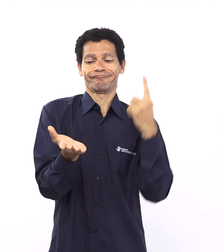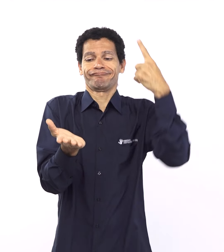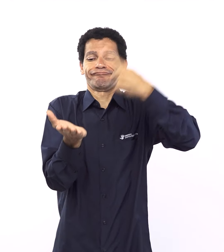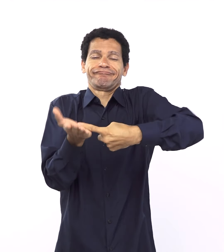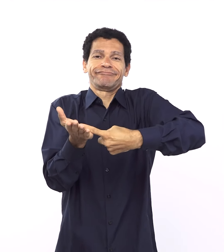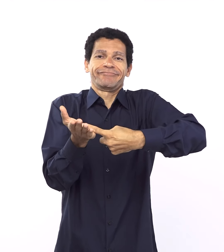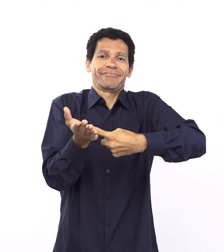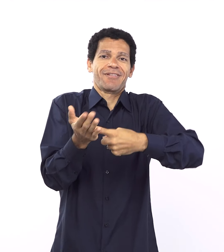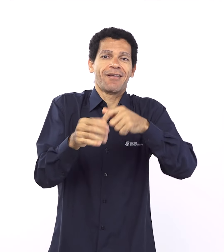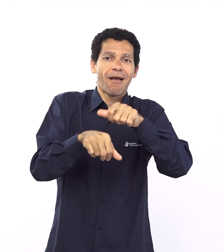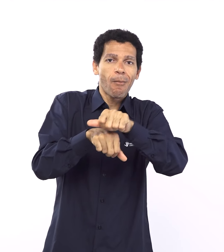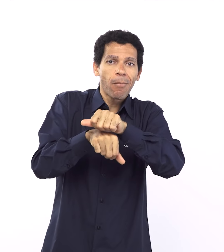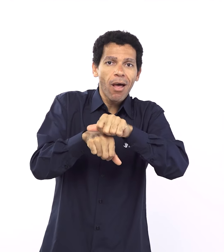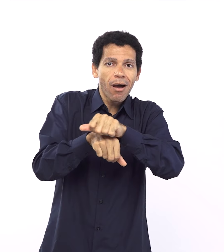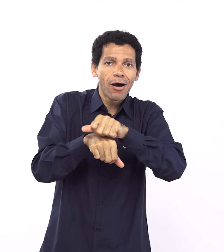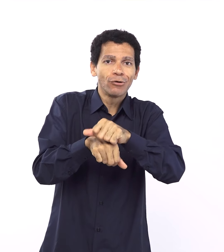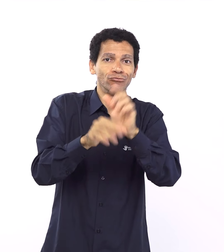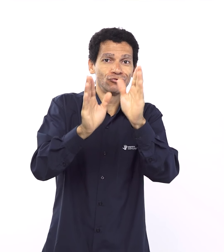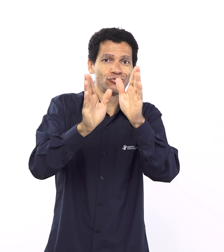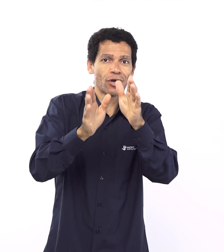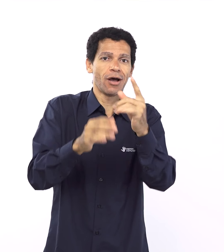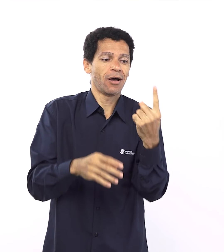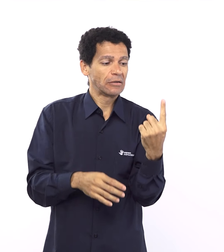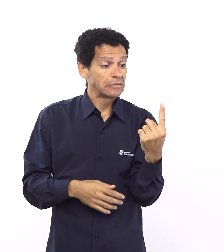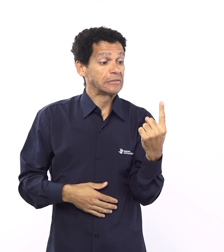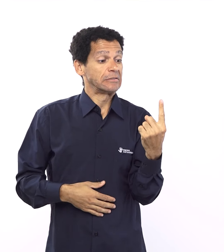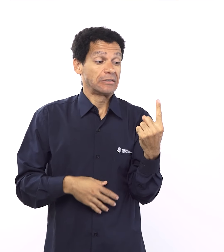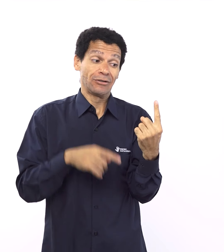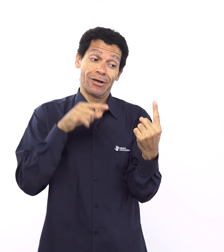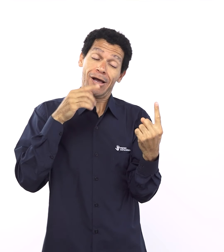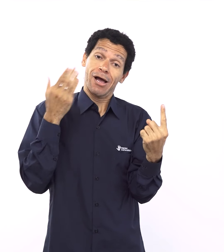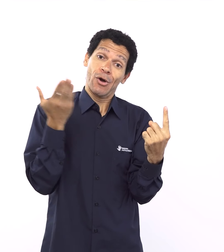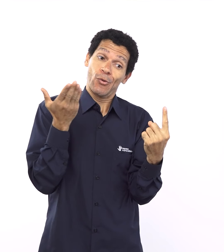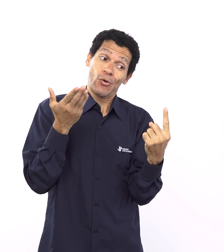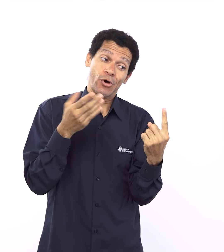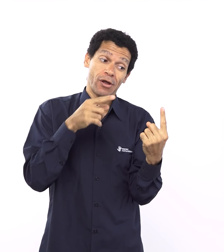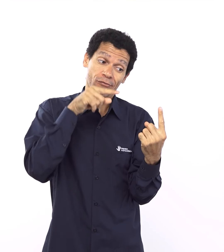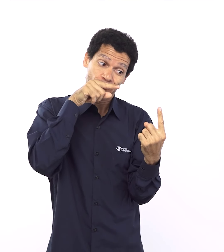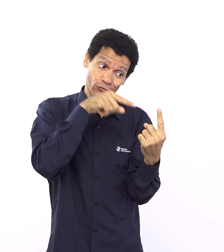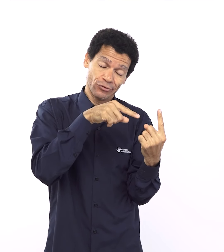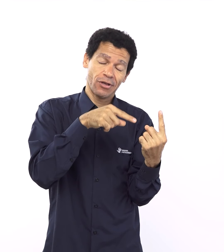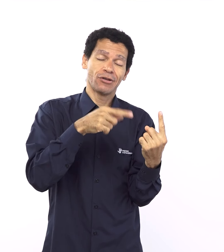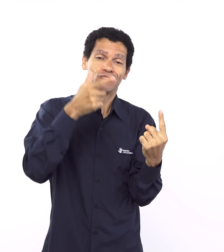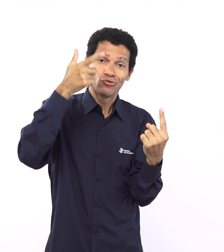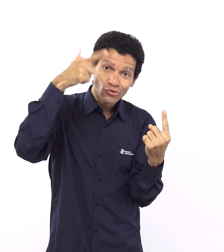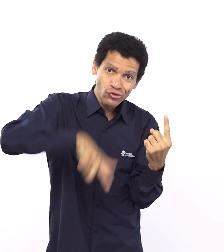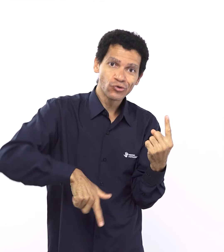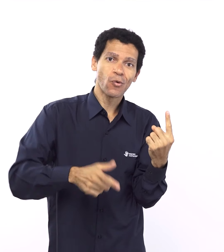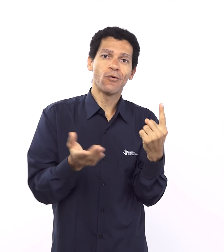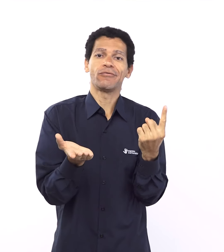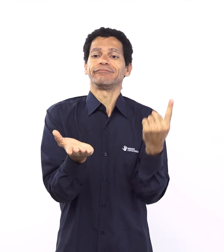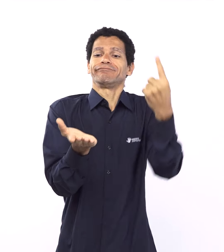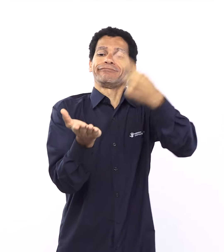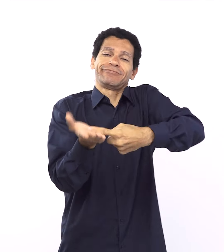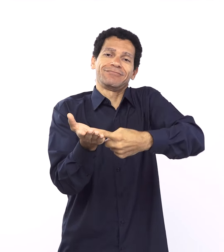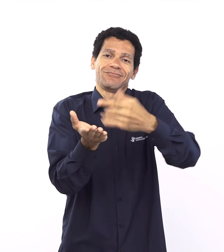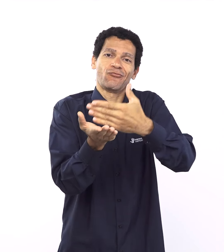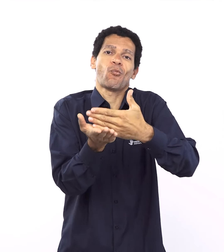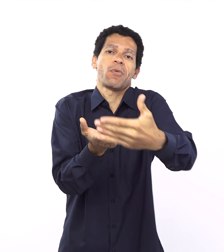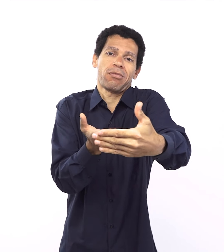eu vou dar um tempo e é um tempo e assim é uma coisa que me fascina nessa história porque todas as atitudes